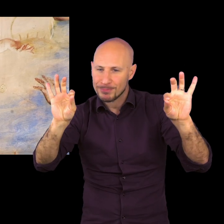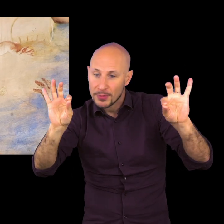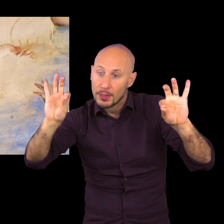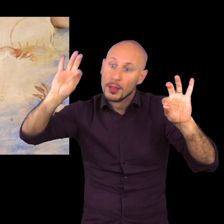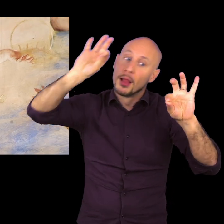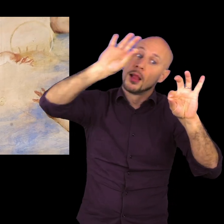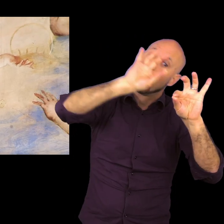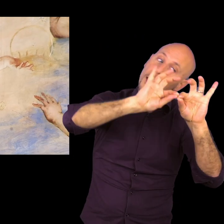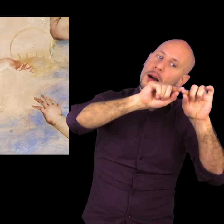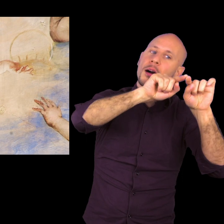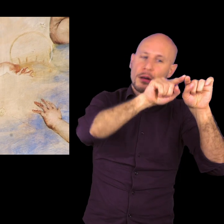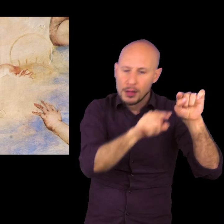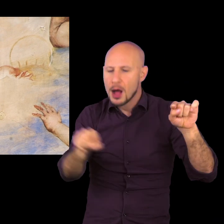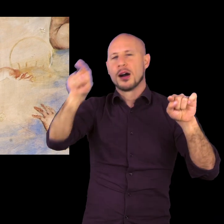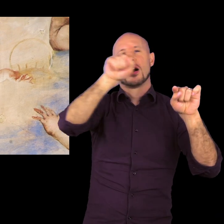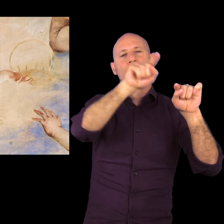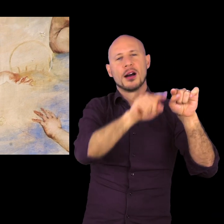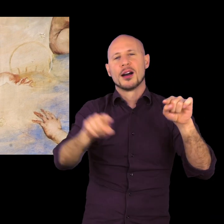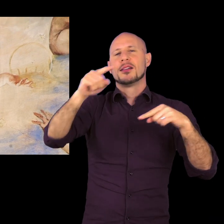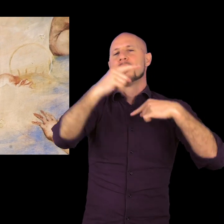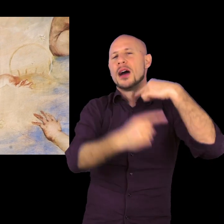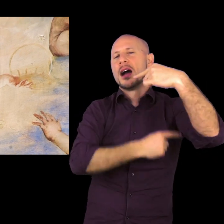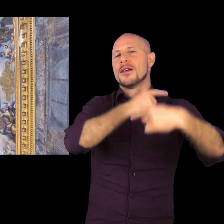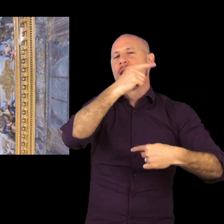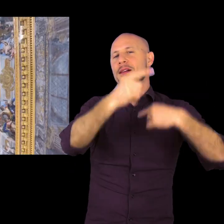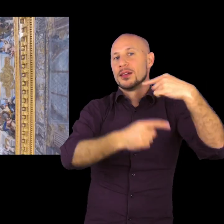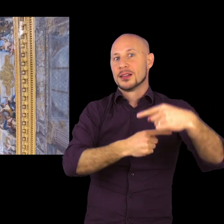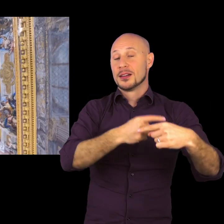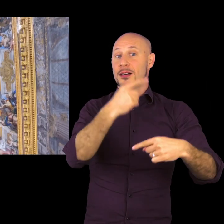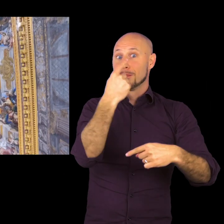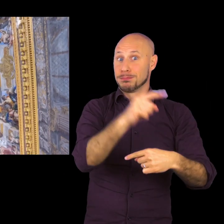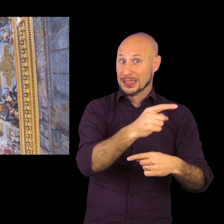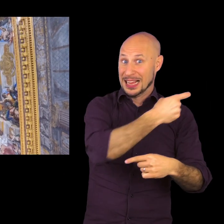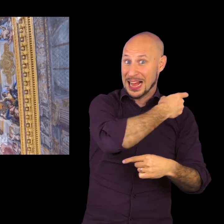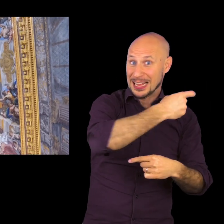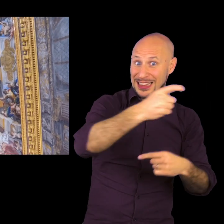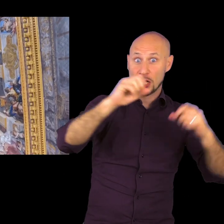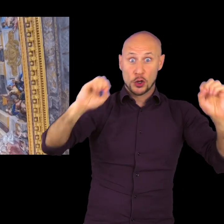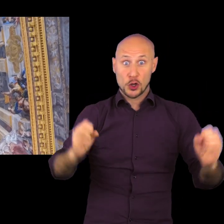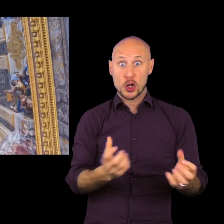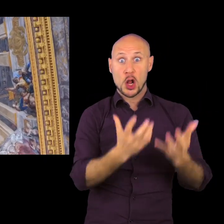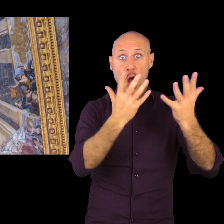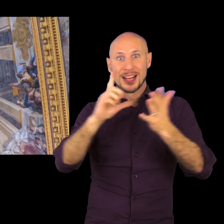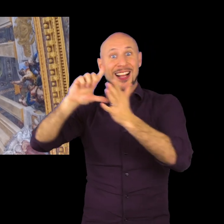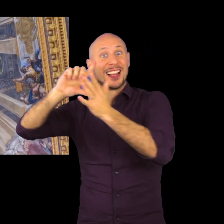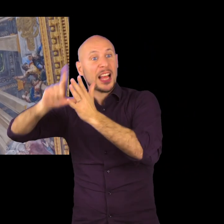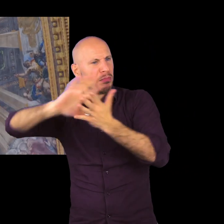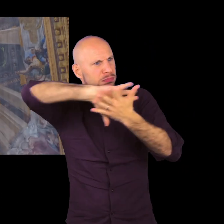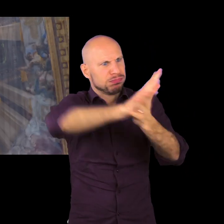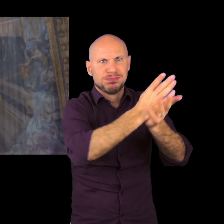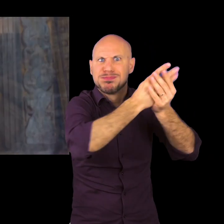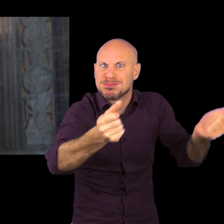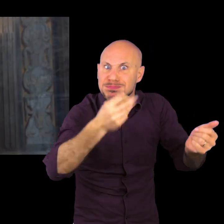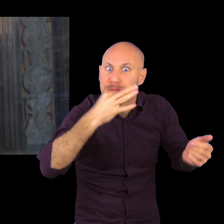fine, proprio come questa stessa figura che rappresenta appunto l'eternità, ovvero ciò che non ha né inizio né fine. E quindi